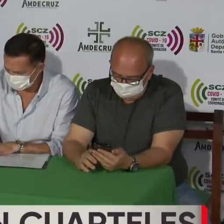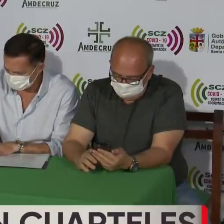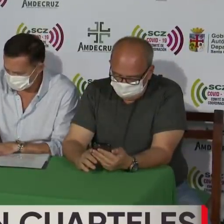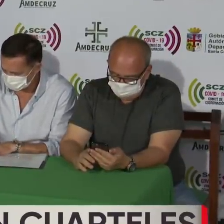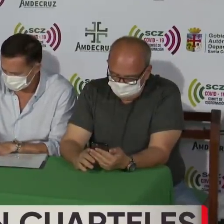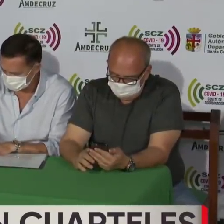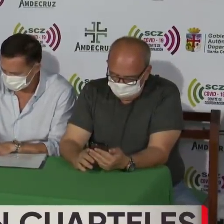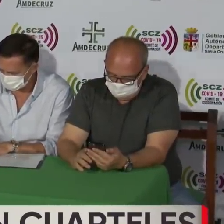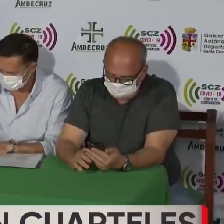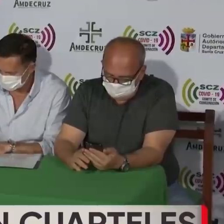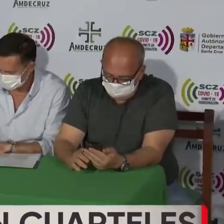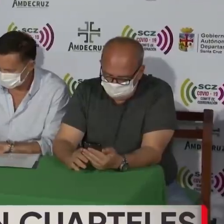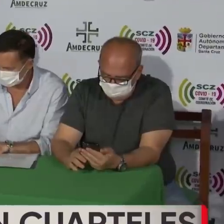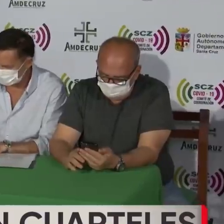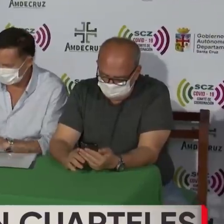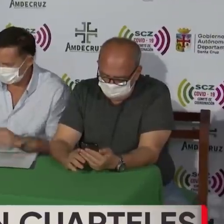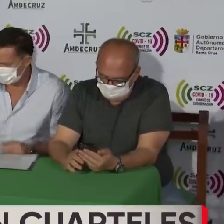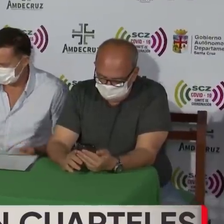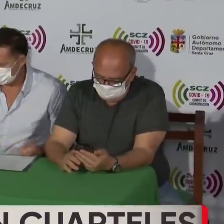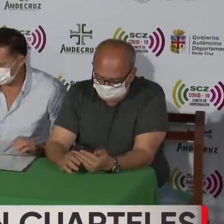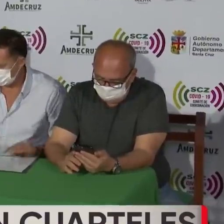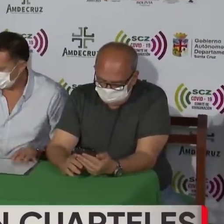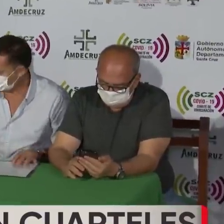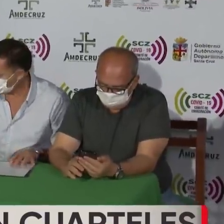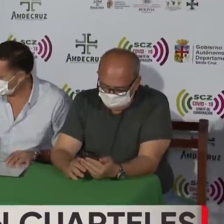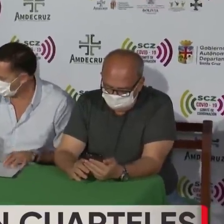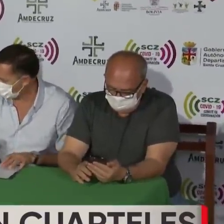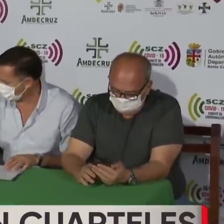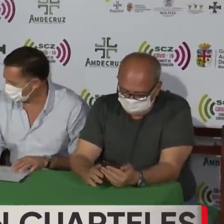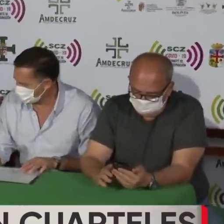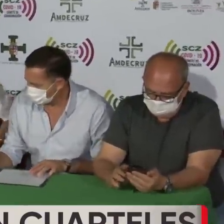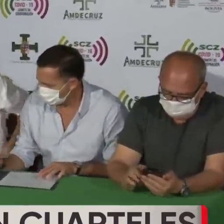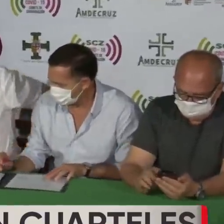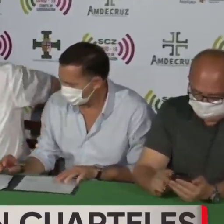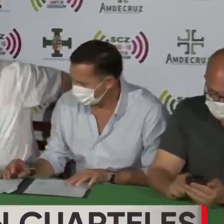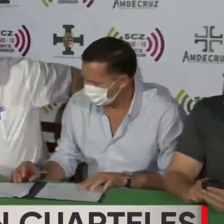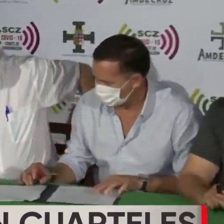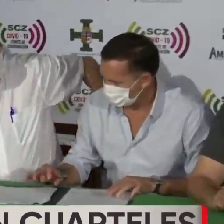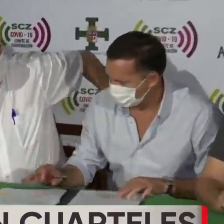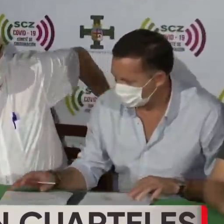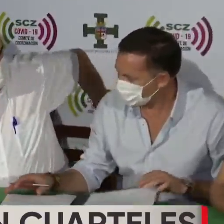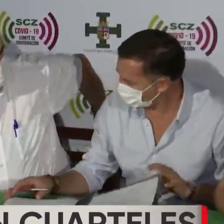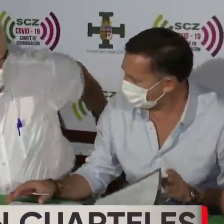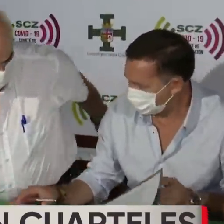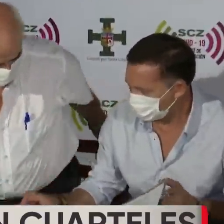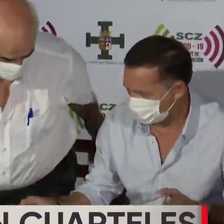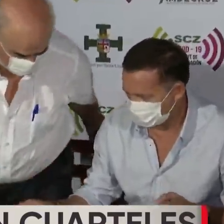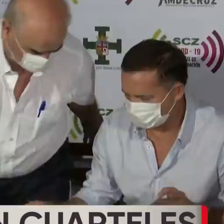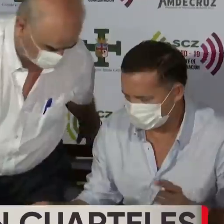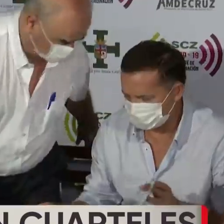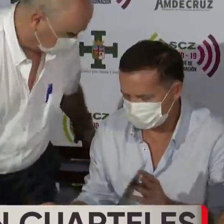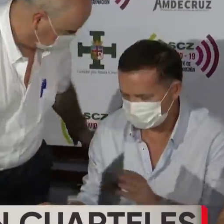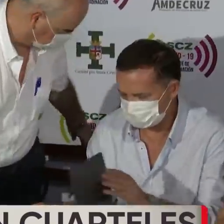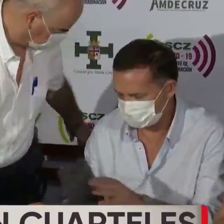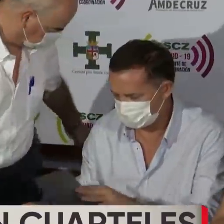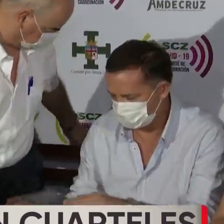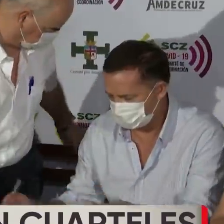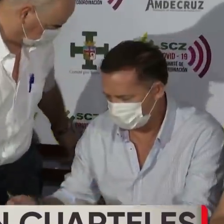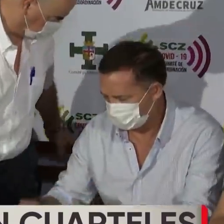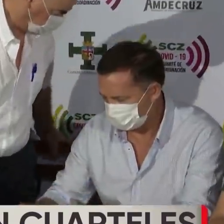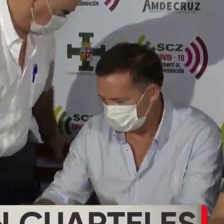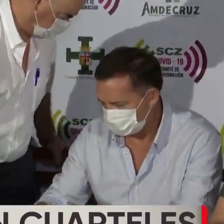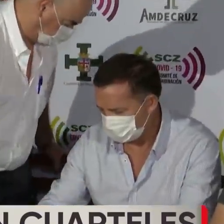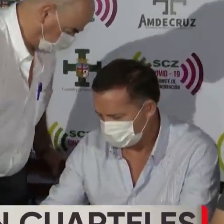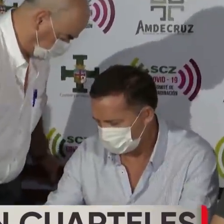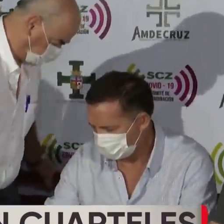Ministro de Defensa, Fernando López, y el delegado presidencial, Arturo Murillo, quienes han llegado hasta el COE departamental para realizar la firma correspondiente.